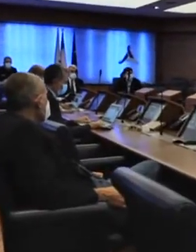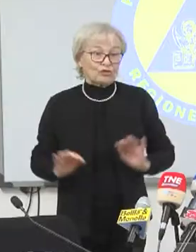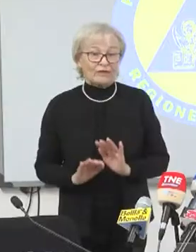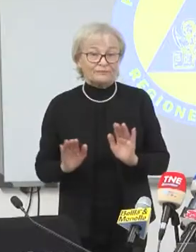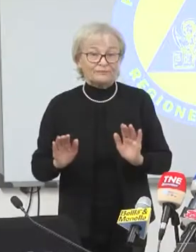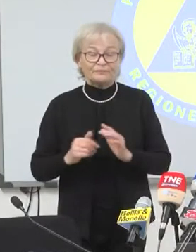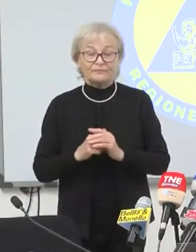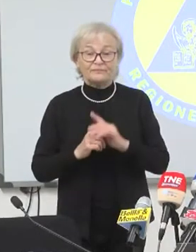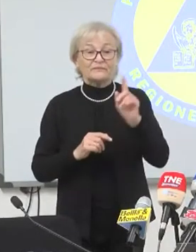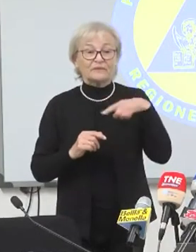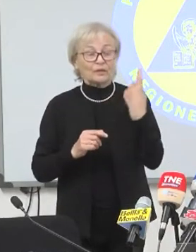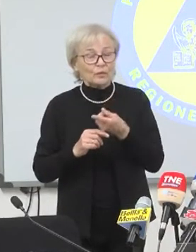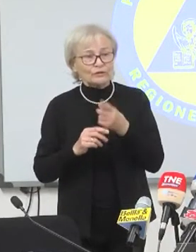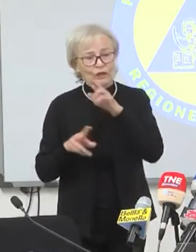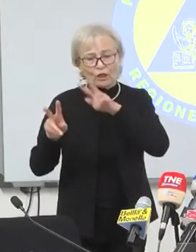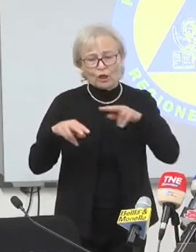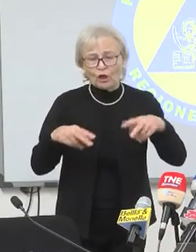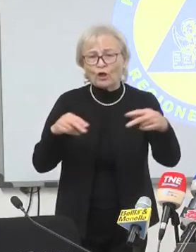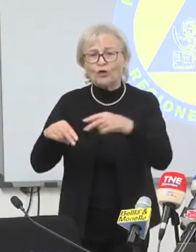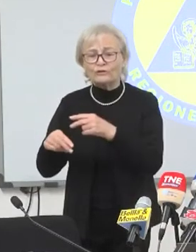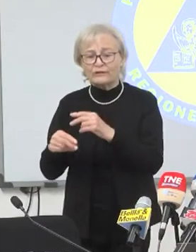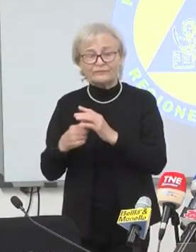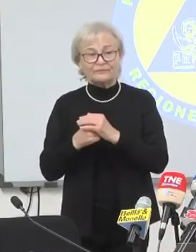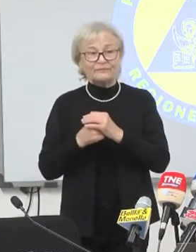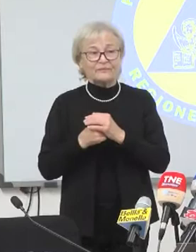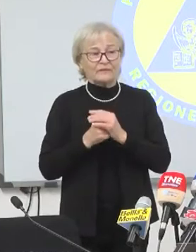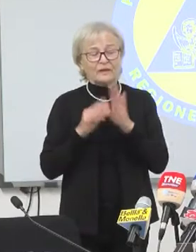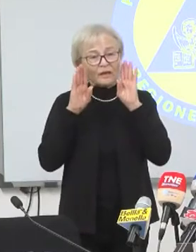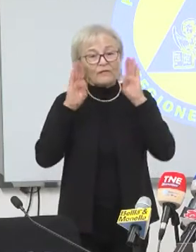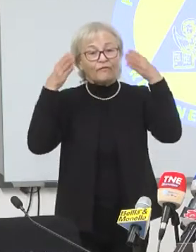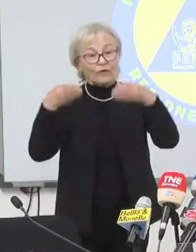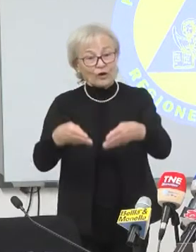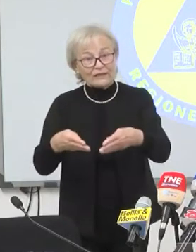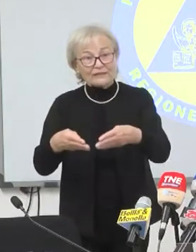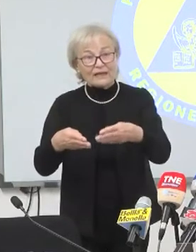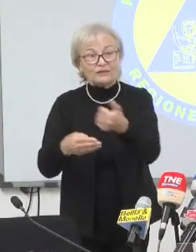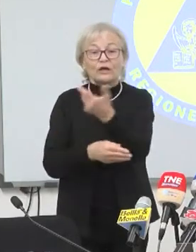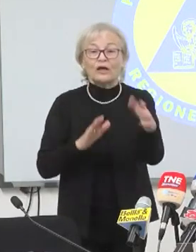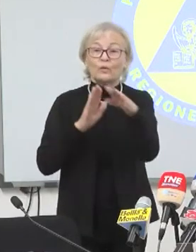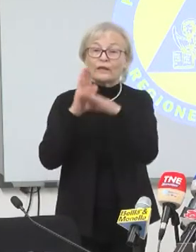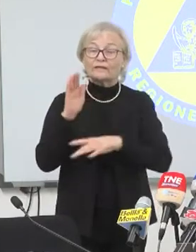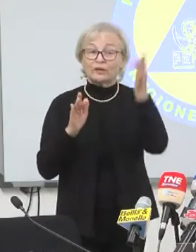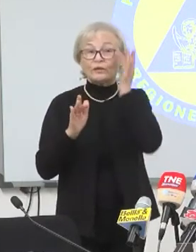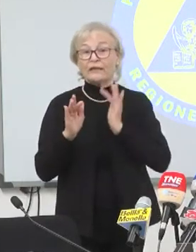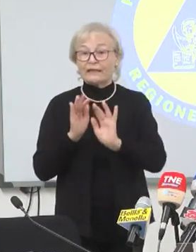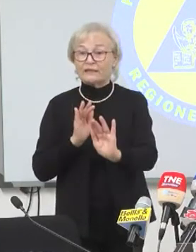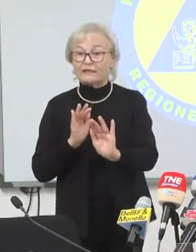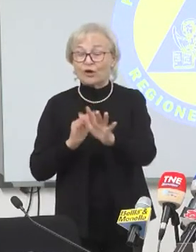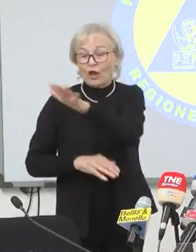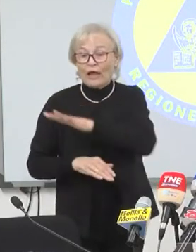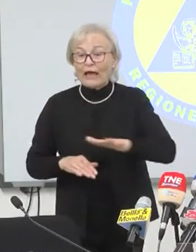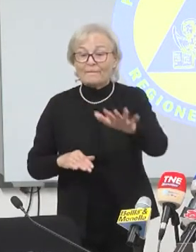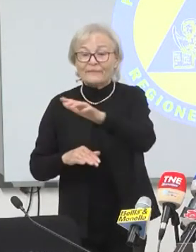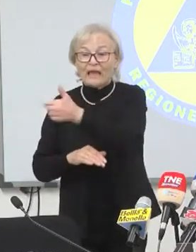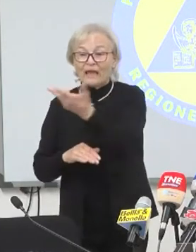ricalibrato. Il contact tracing potrebbe essere focalizzato ad alcune categorie a rischio, in alcuni ambienti